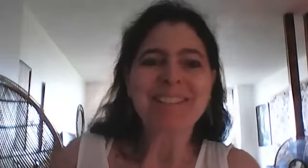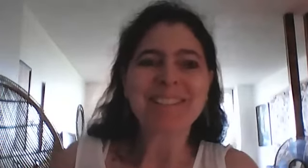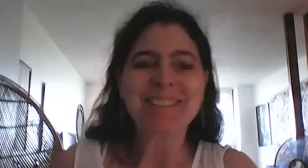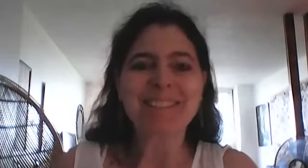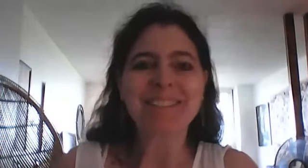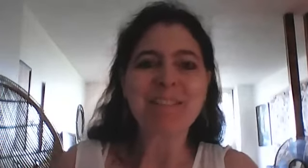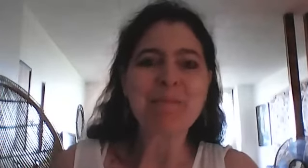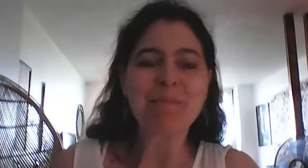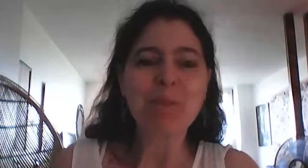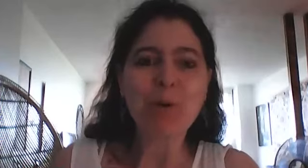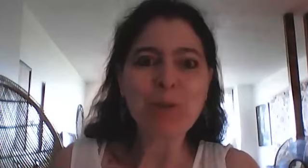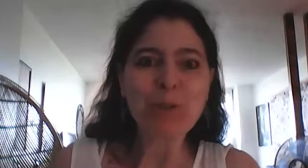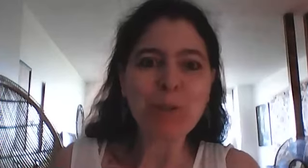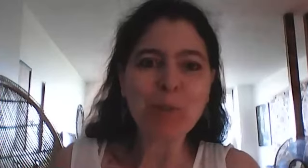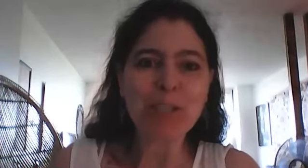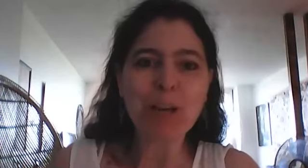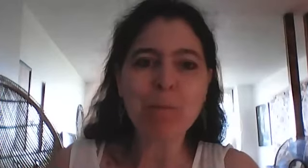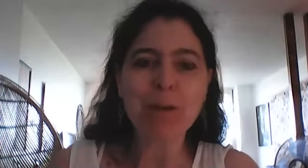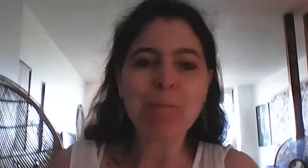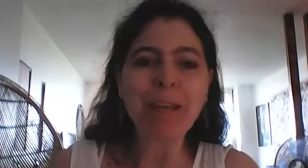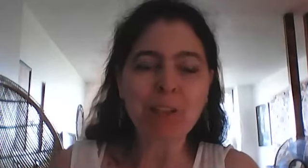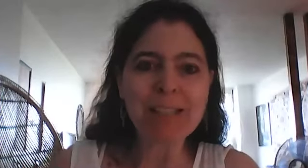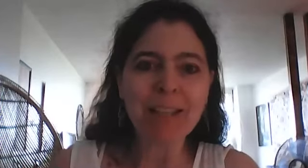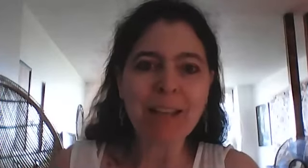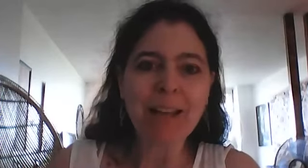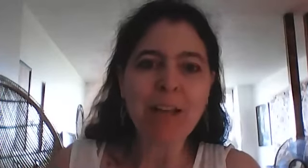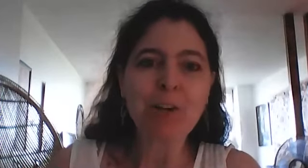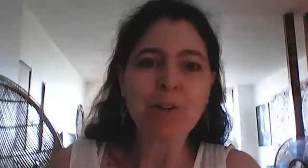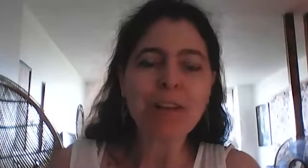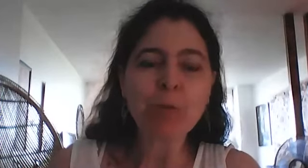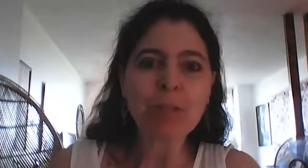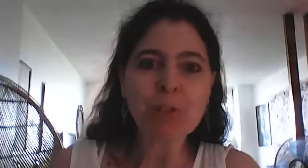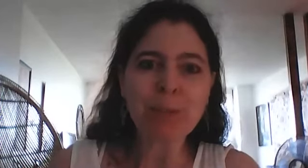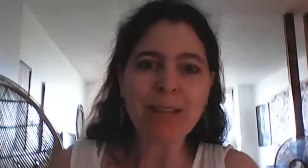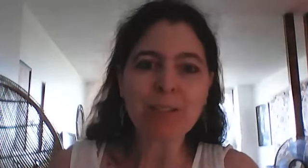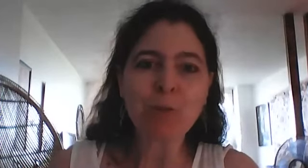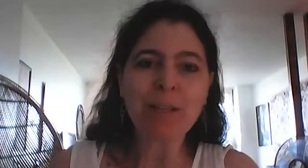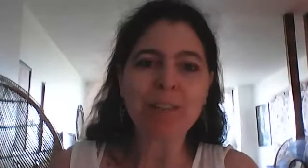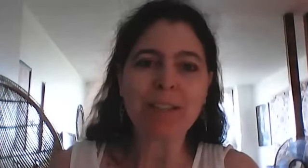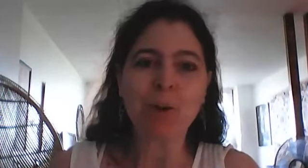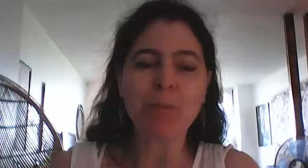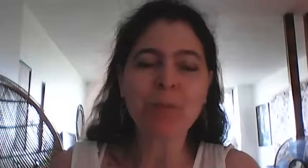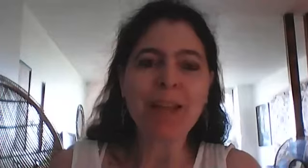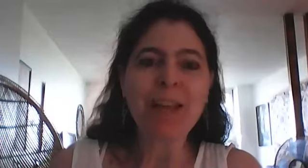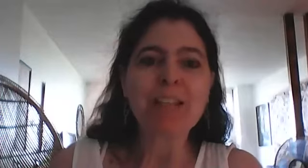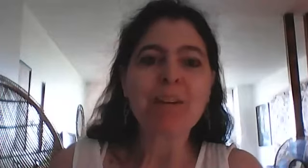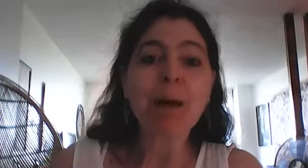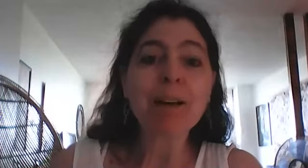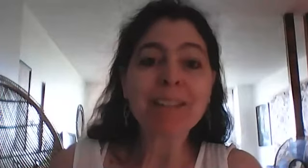bonjour bon aujourd'hui nous sommes mercredi le 28 juillet 2021 je vais prendre